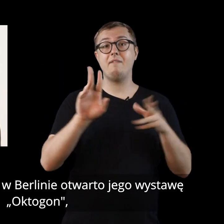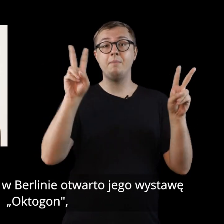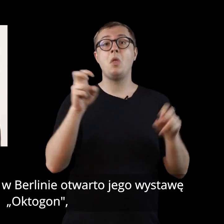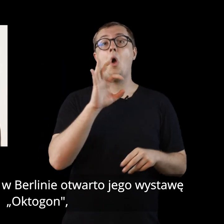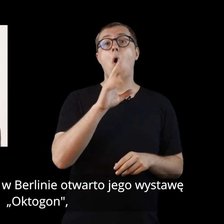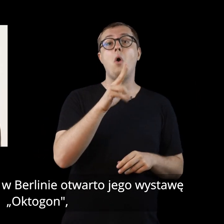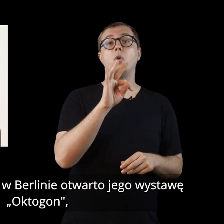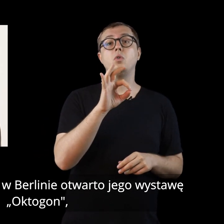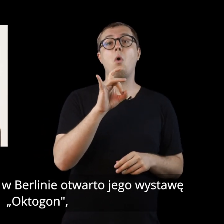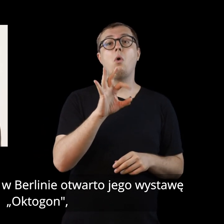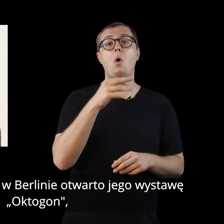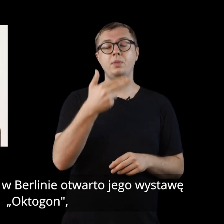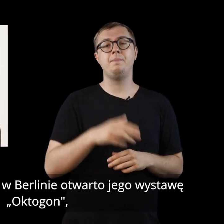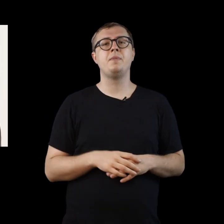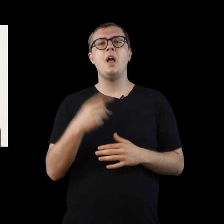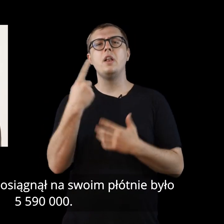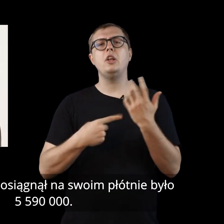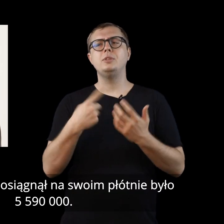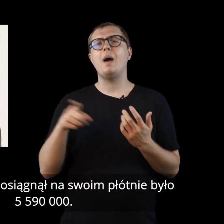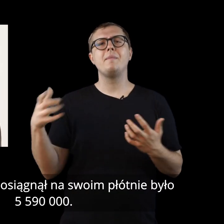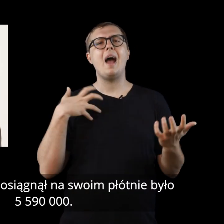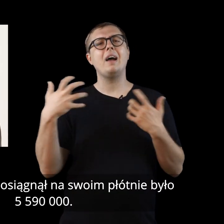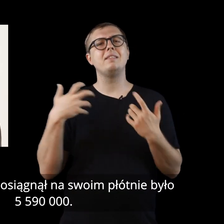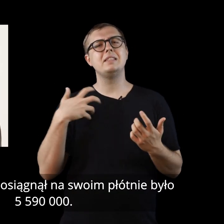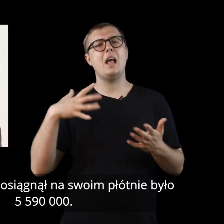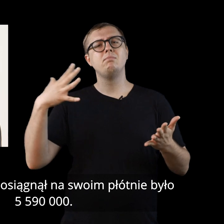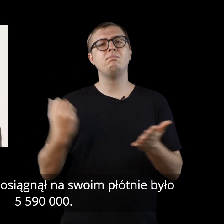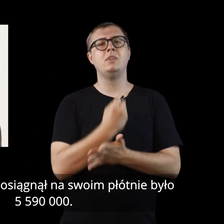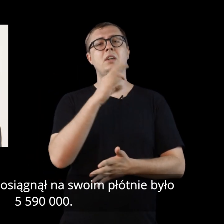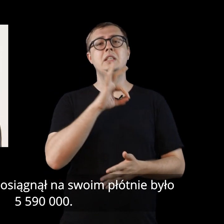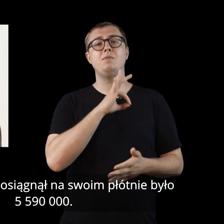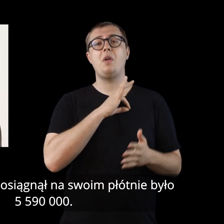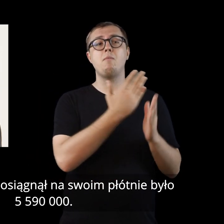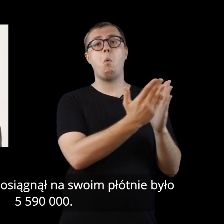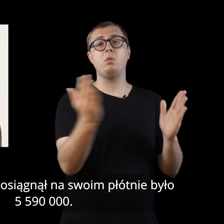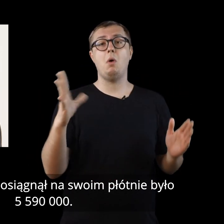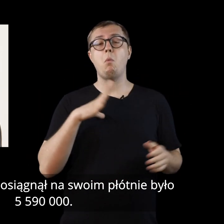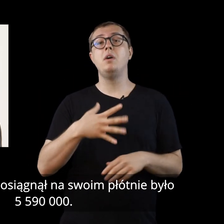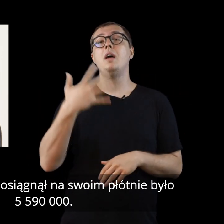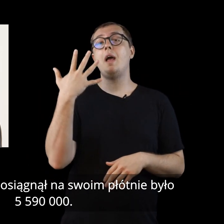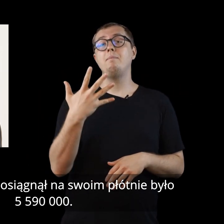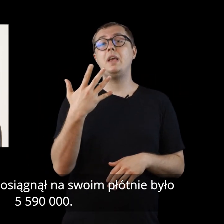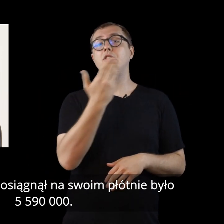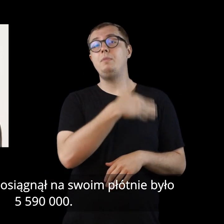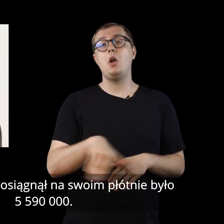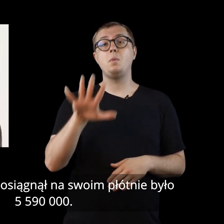wystawę Octagon, liczbą, jaką artysta osiągnął na swoim płótnie, było 5 milionów 590